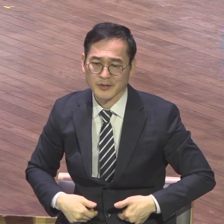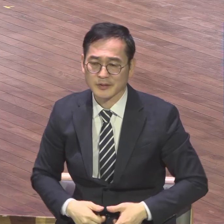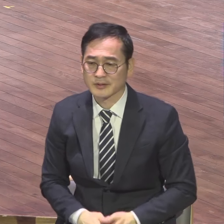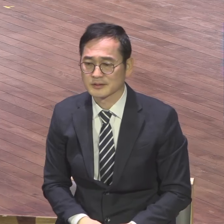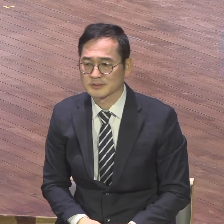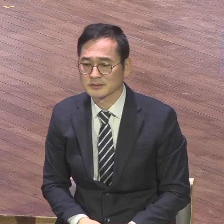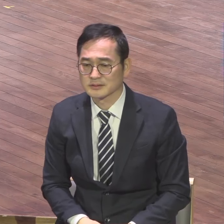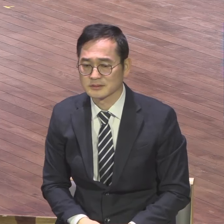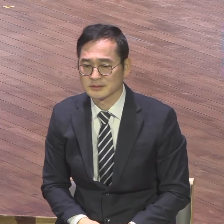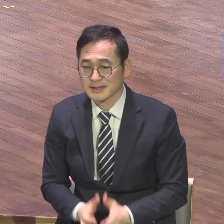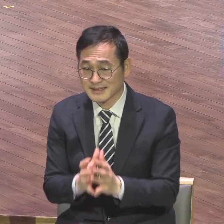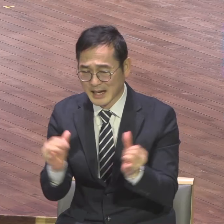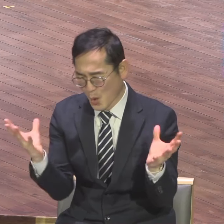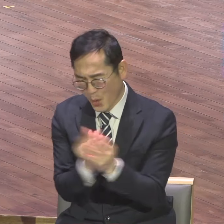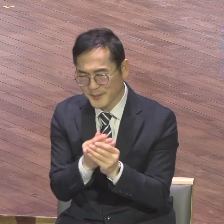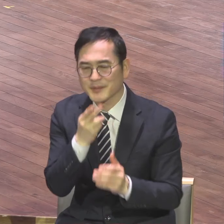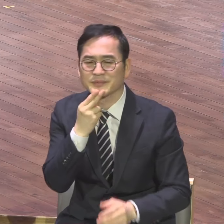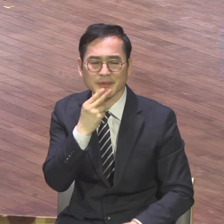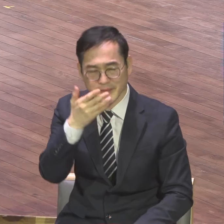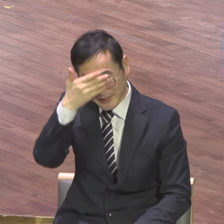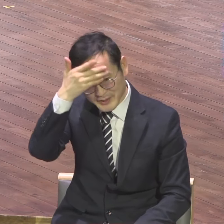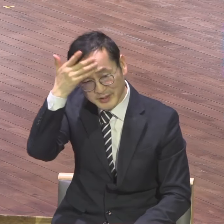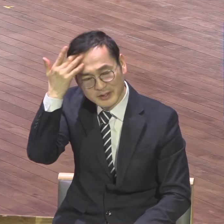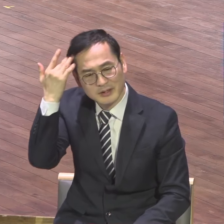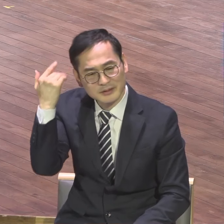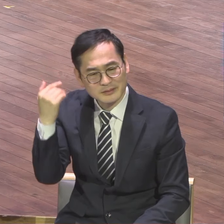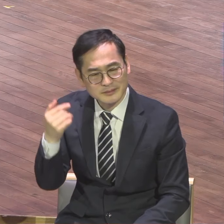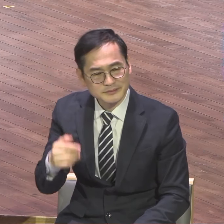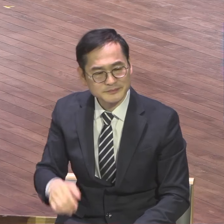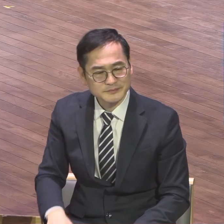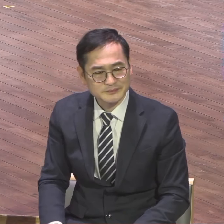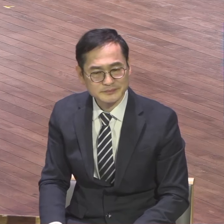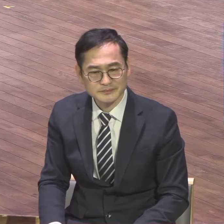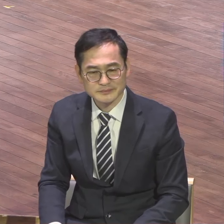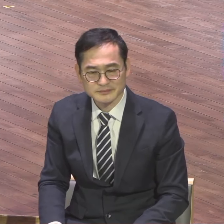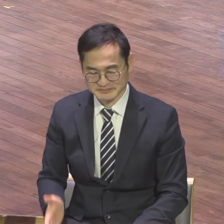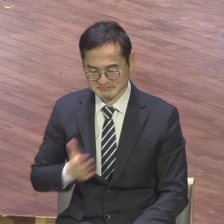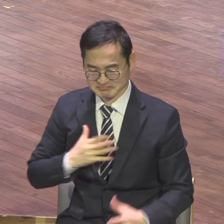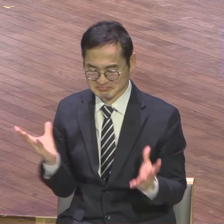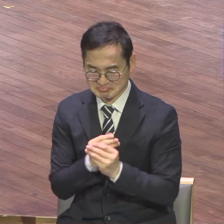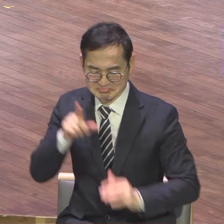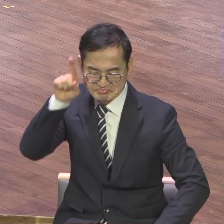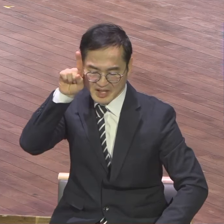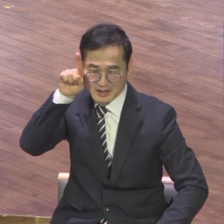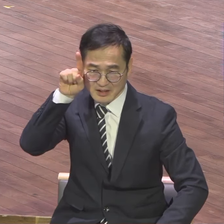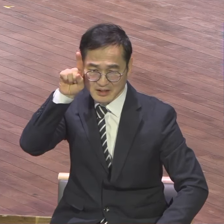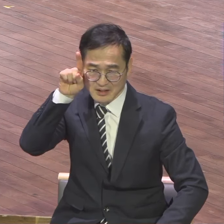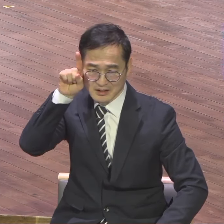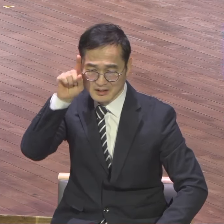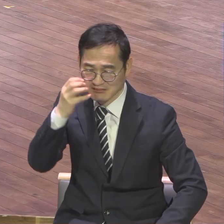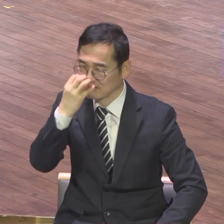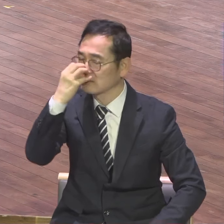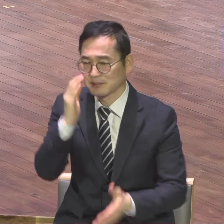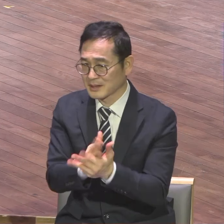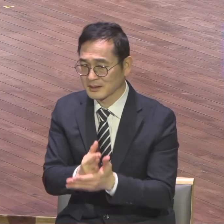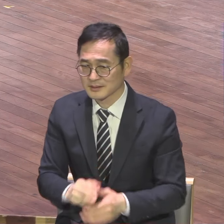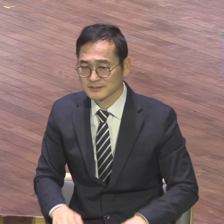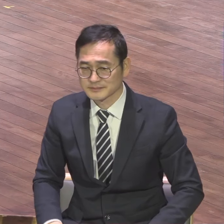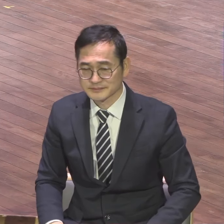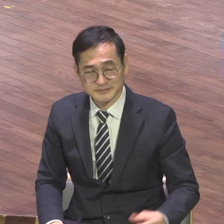누가 완전합니까 완전한 척 하지 마세요 저는 제일 싫어하는 사람이 완벽한 척 하는 사람